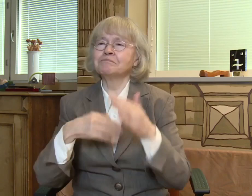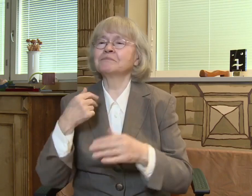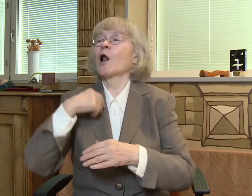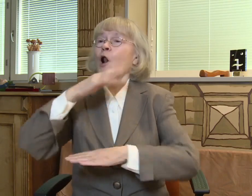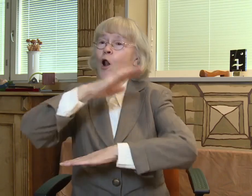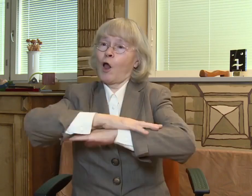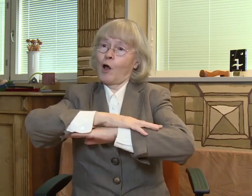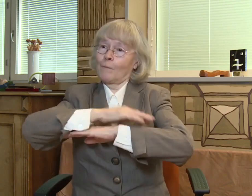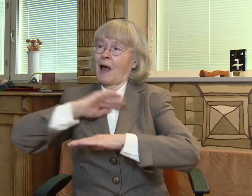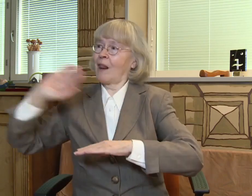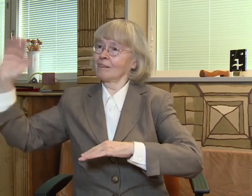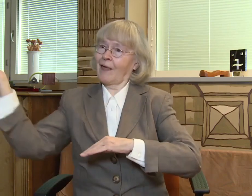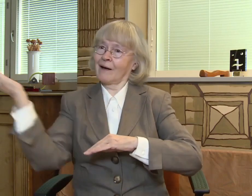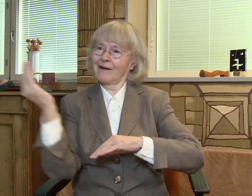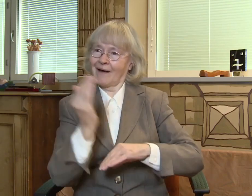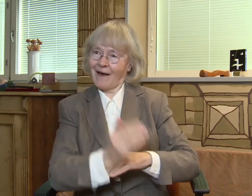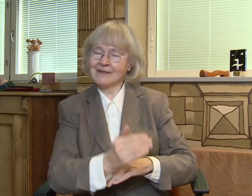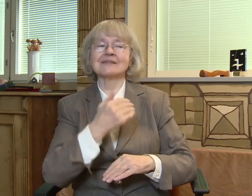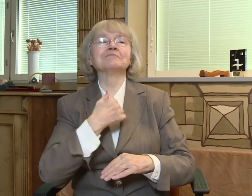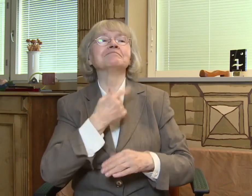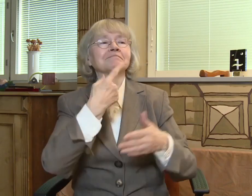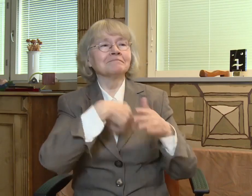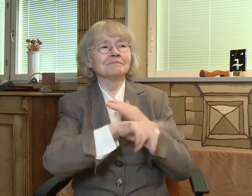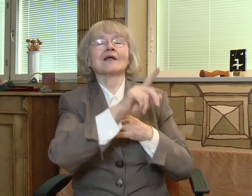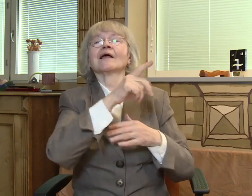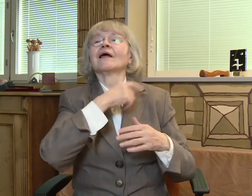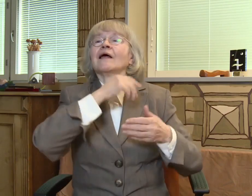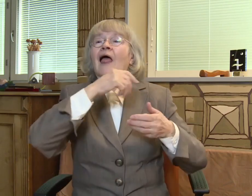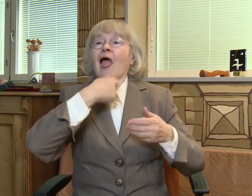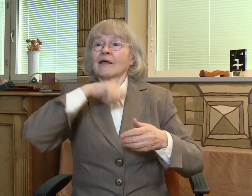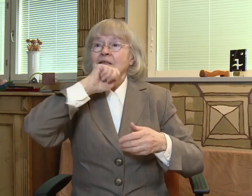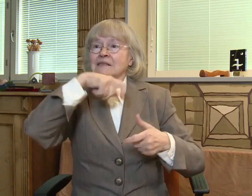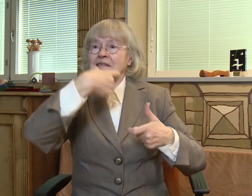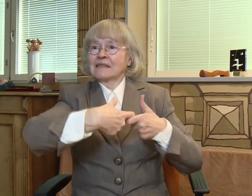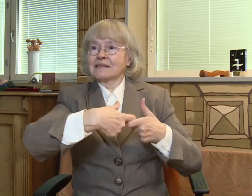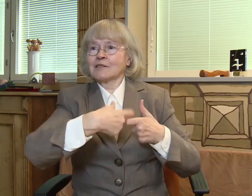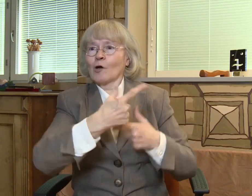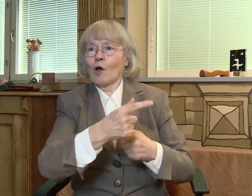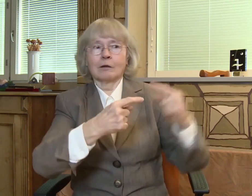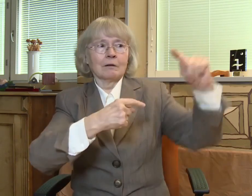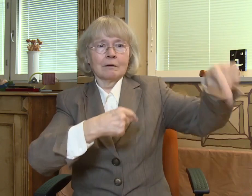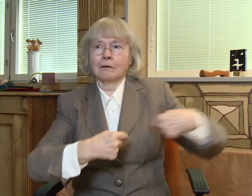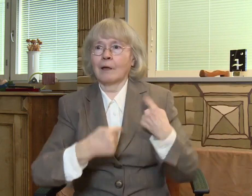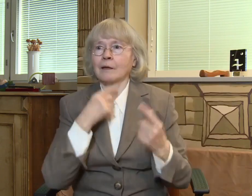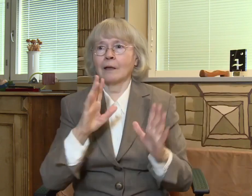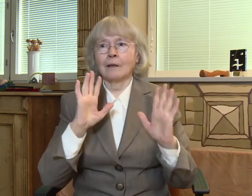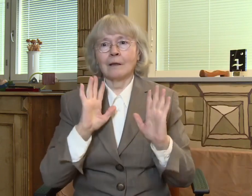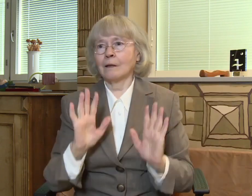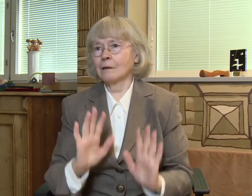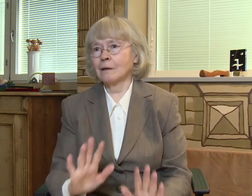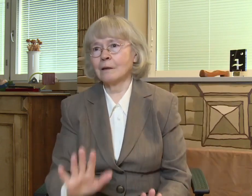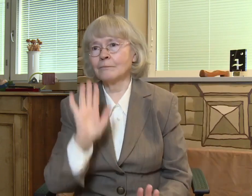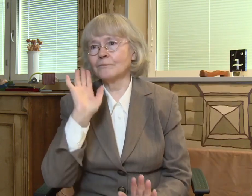Tietoutta löysin identiteettini kuurona ja sitten palasin lomalla takaisin kotiin. Äitin sisko tuli käymään ja kertoi kuurosta